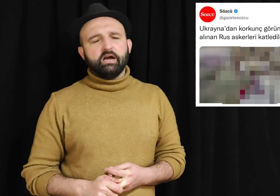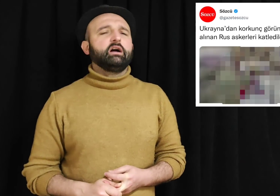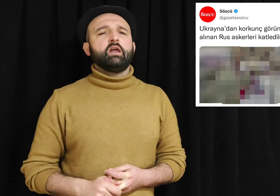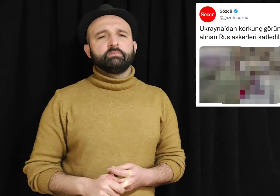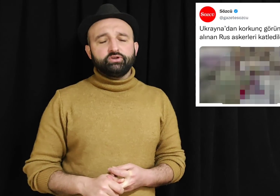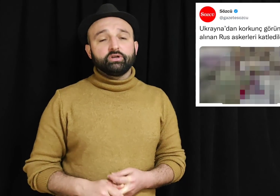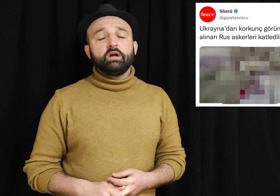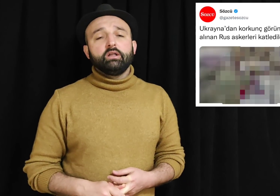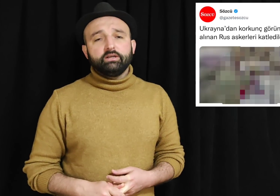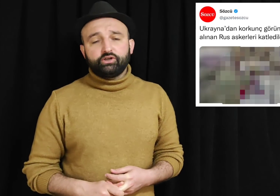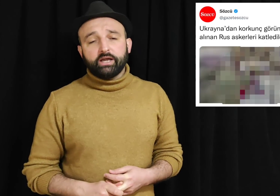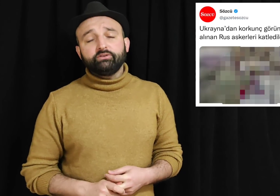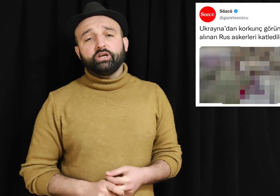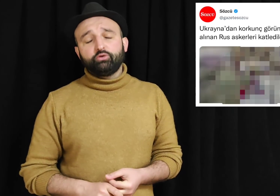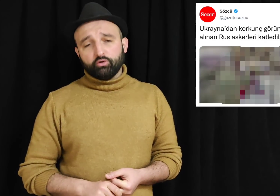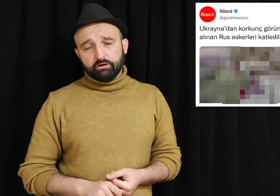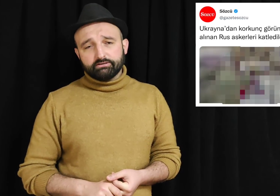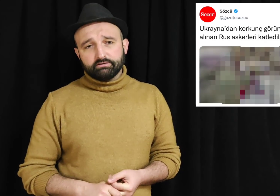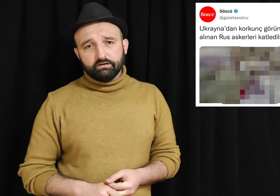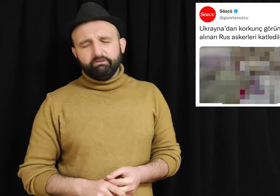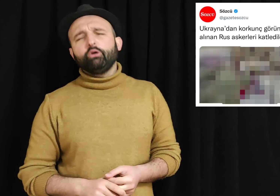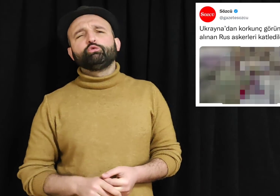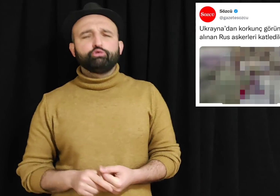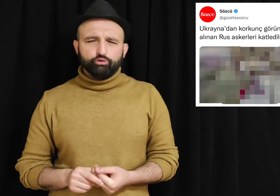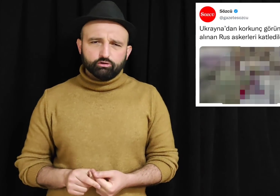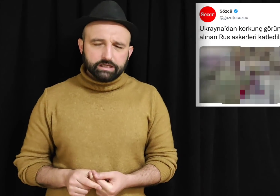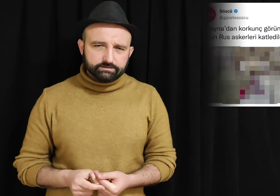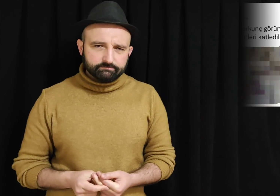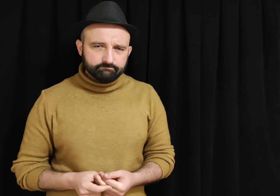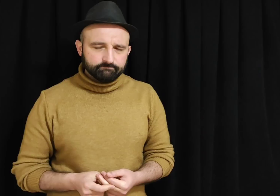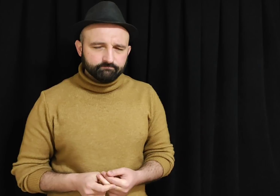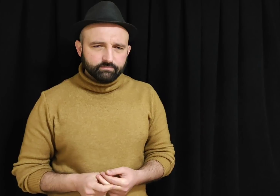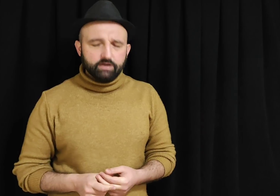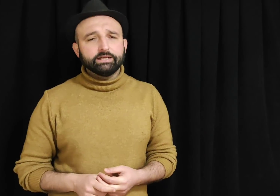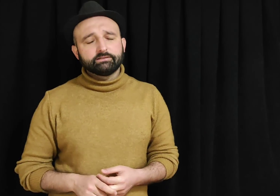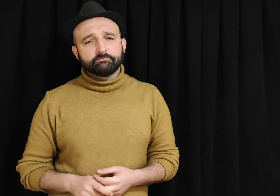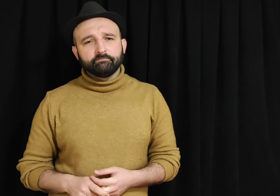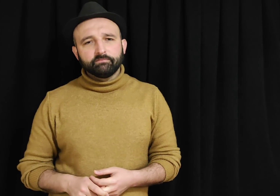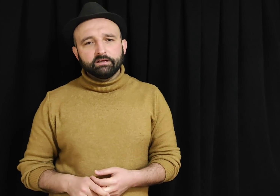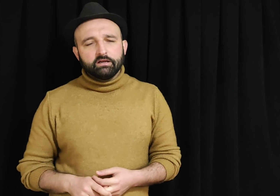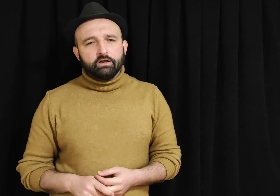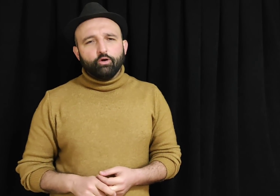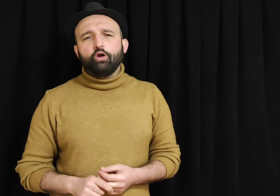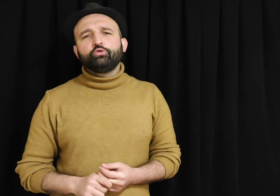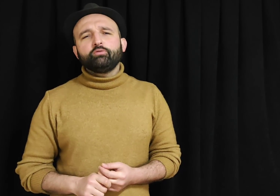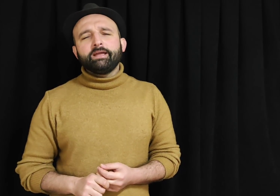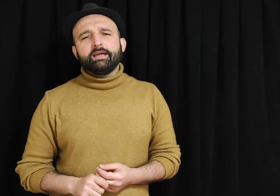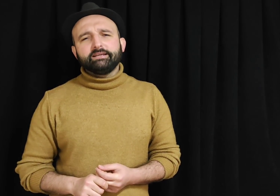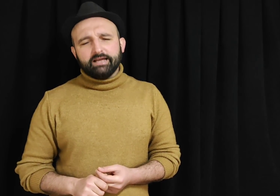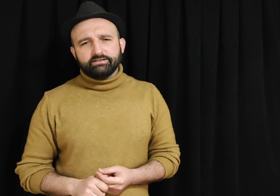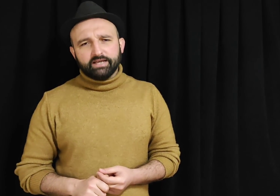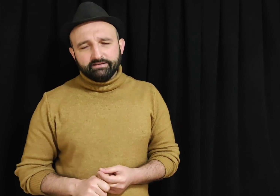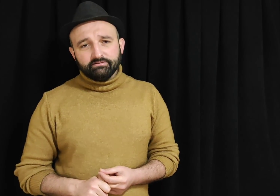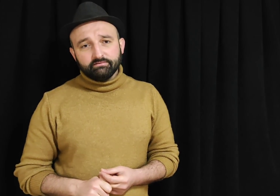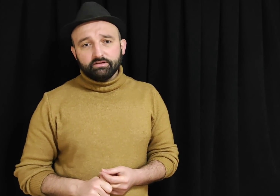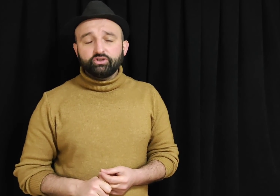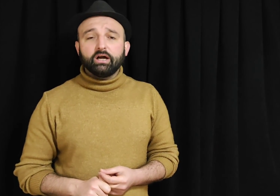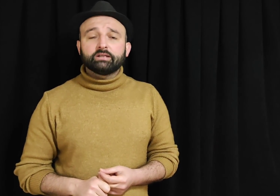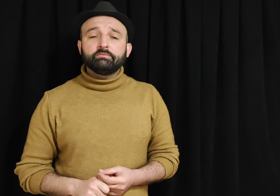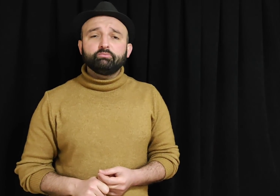yakalamış işkence ediyorlar ve öldürüyorlar. Evet. Öldürmeye giderken işte adamı